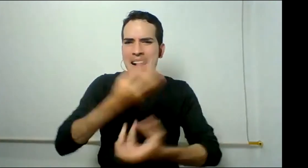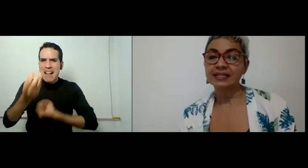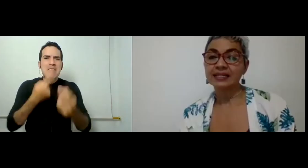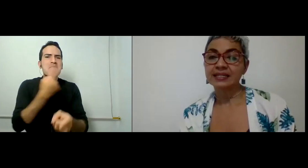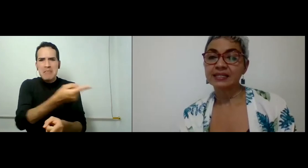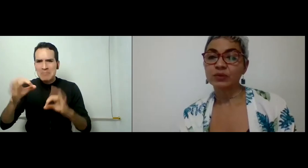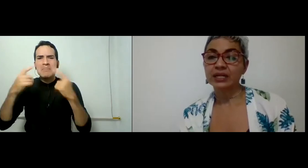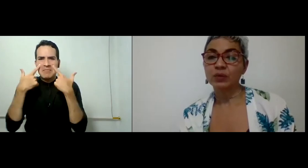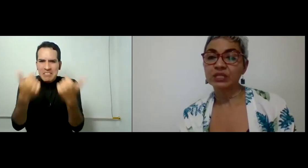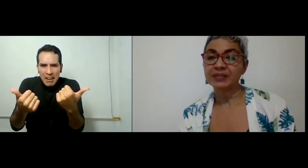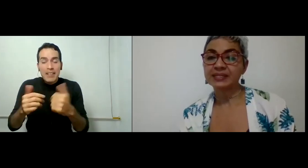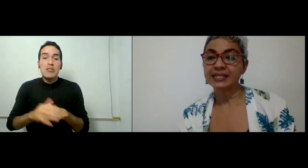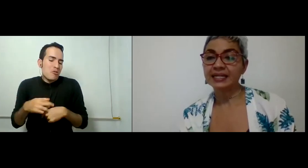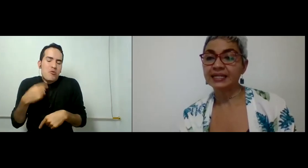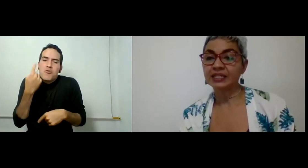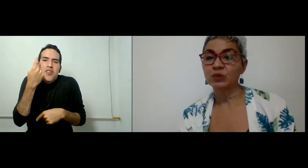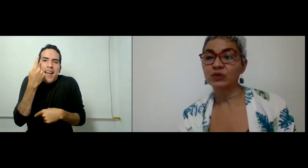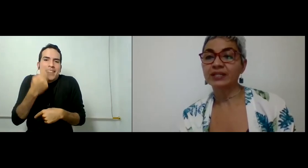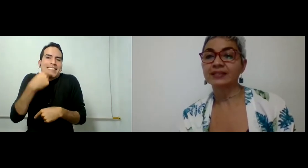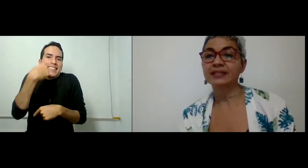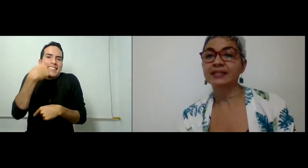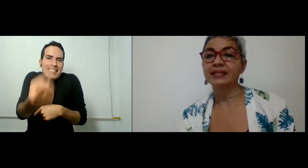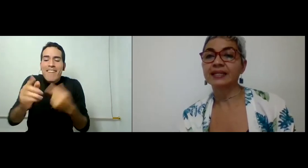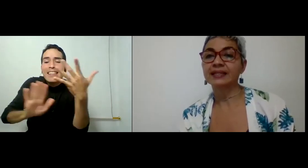señas es una lengua especial y hermosa, sigan adelante.